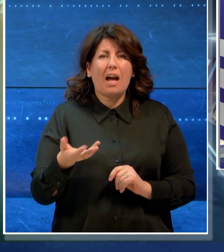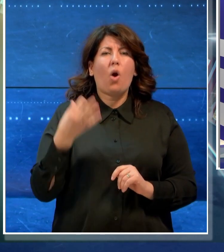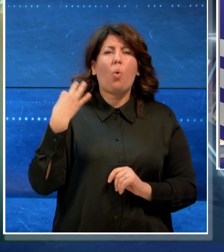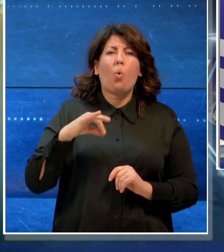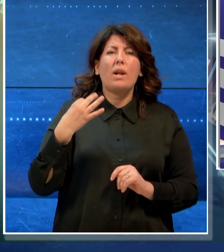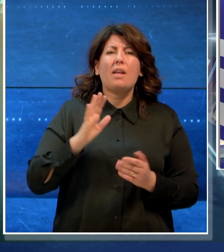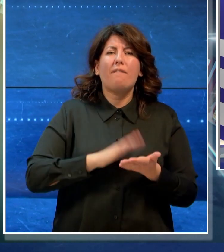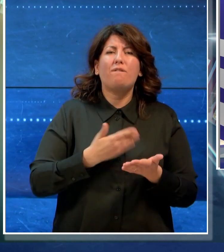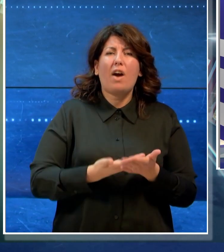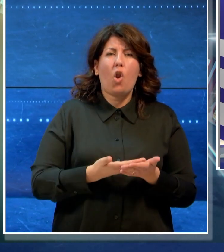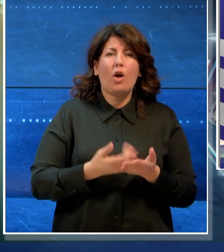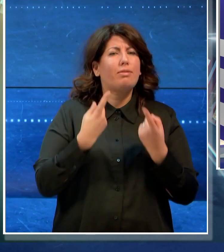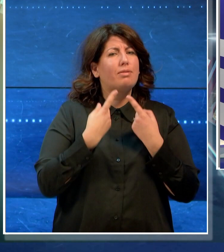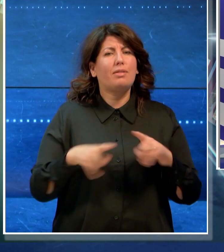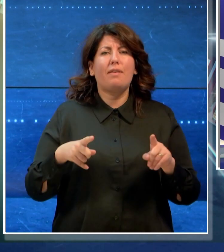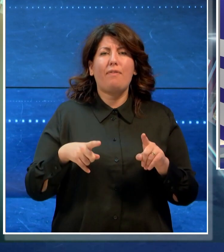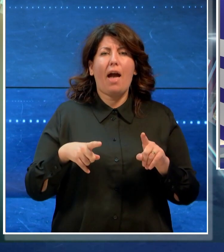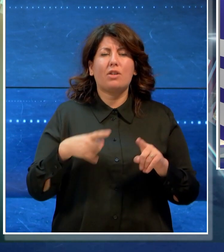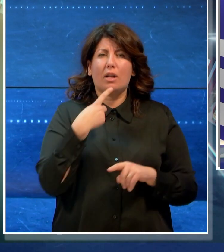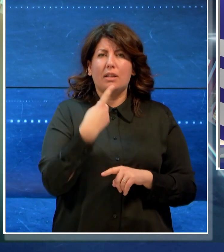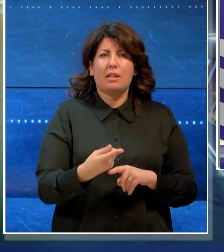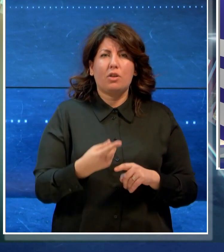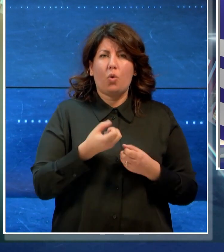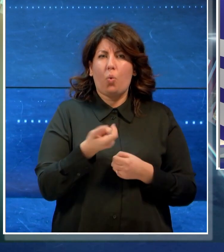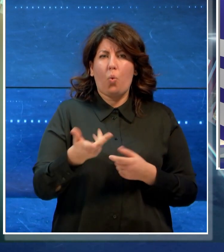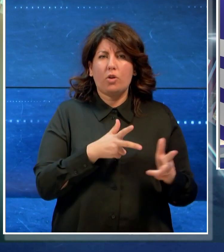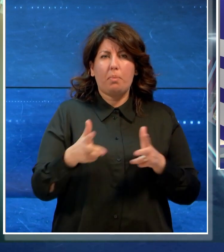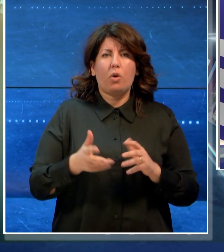valore dichiarato dai beni trasportati.